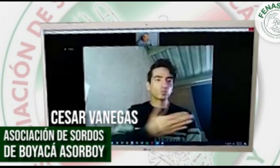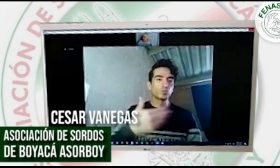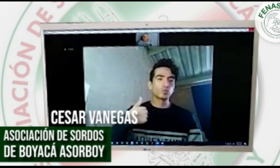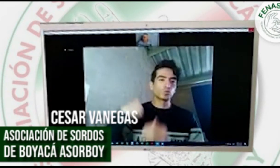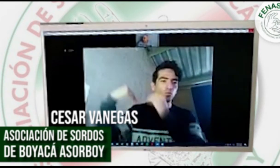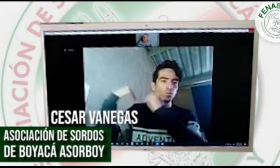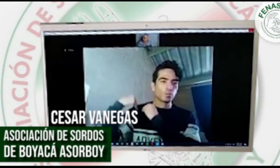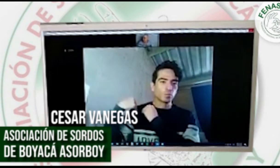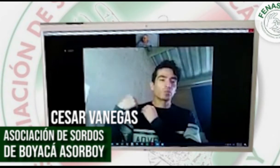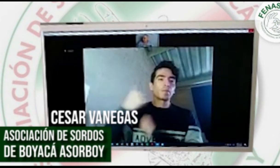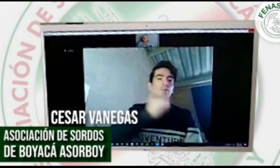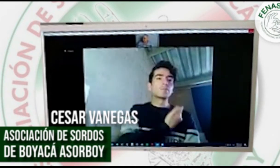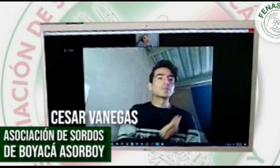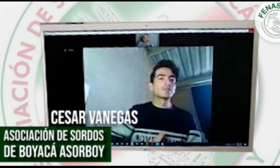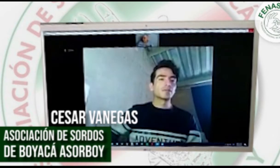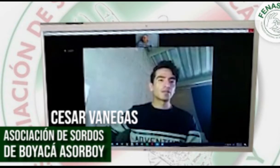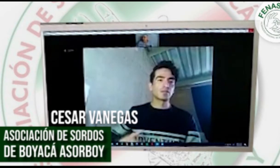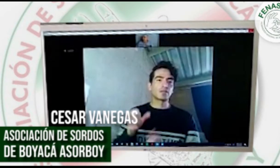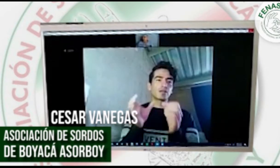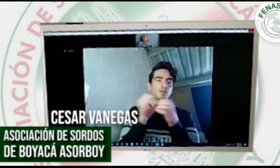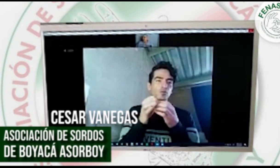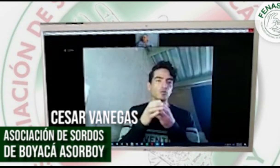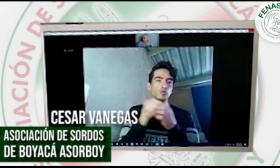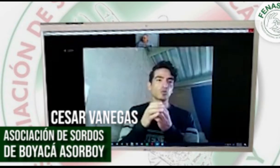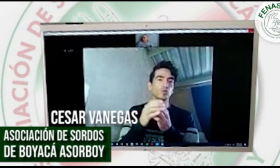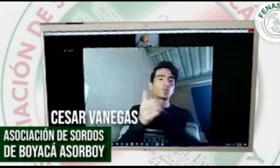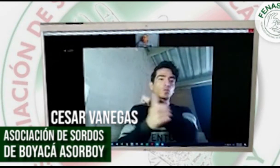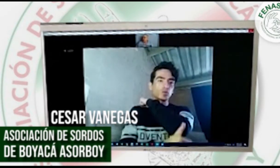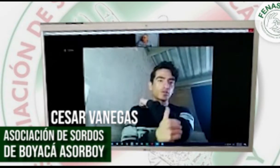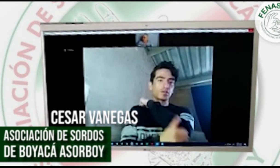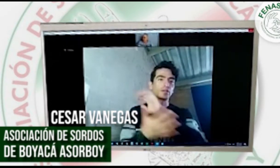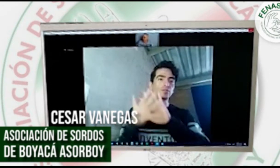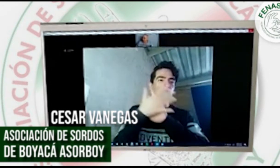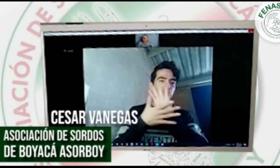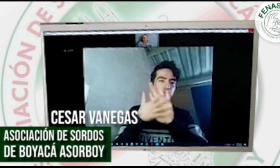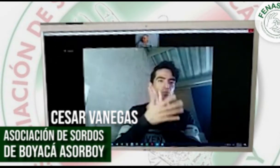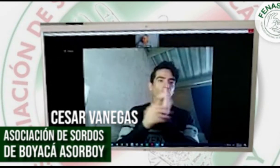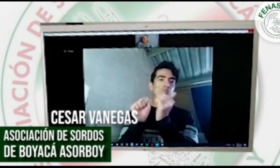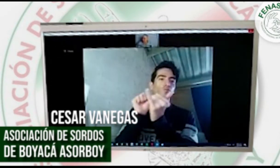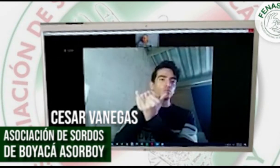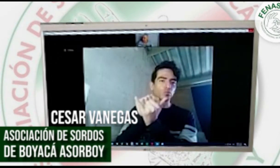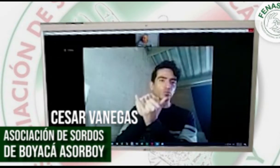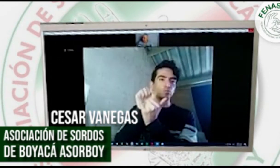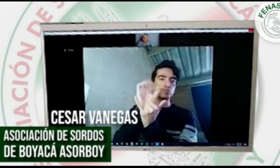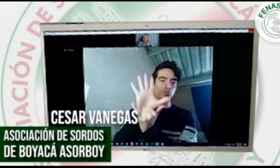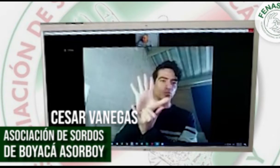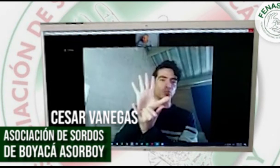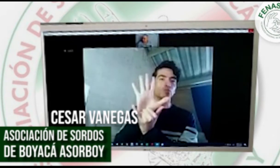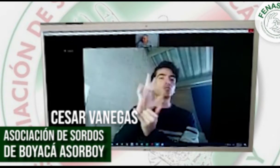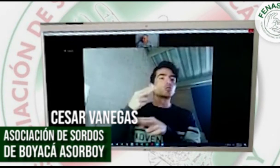Y soy el presidente de la Asociación de Sordos de Boyacá. Esta es la seña. Y